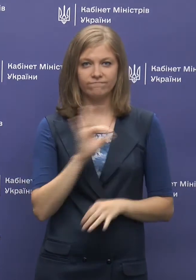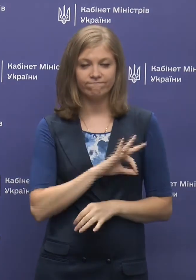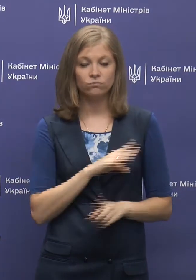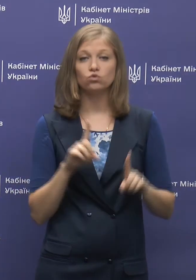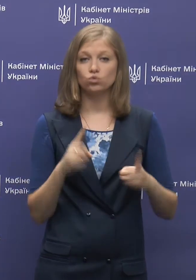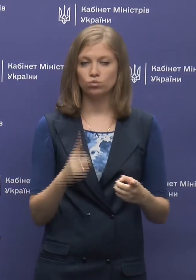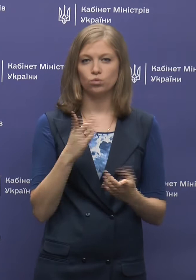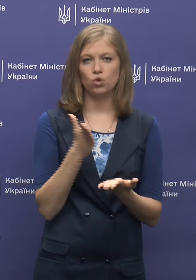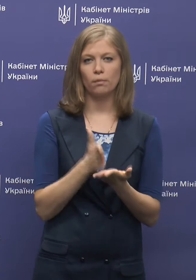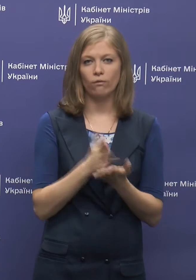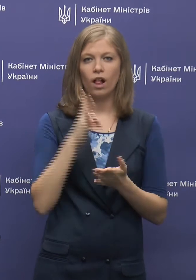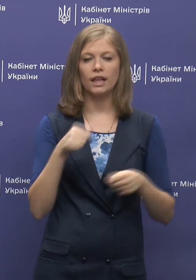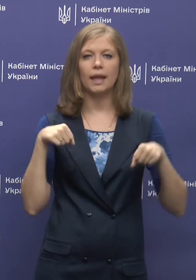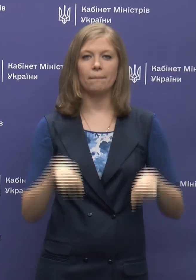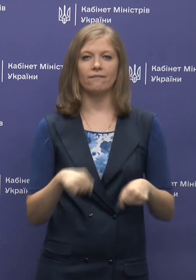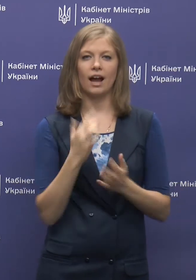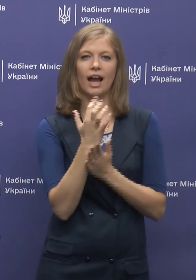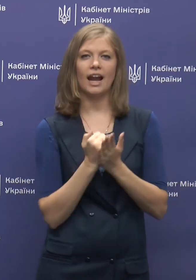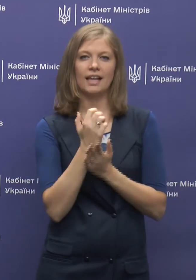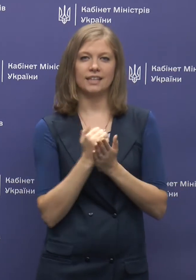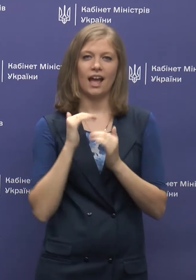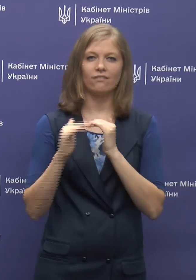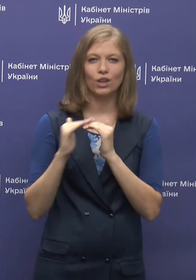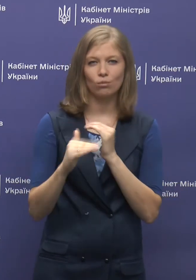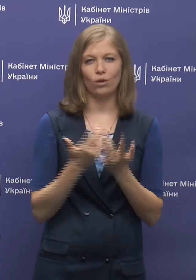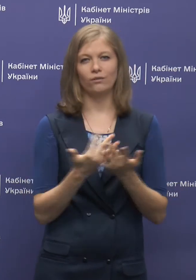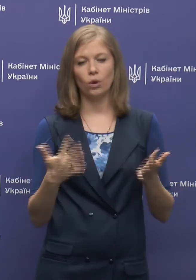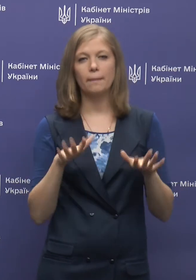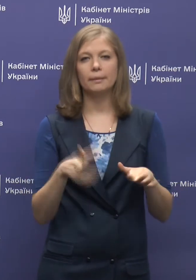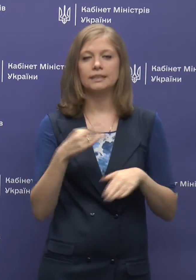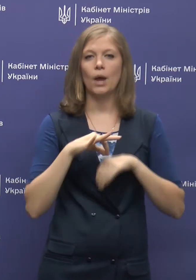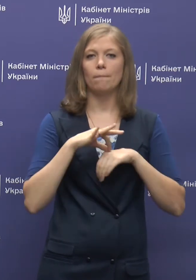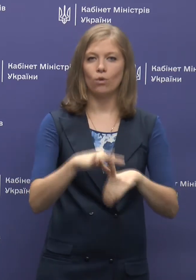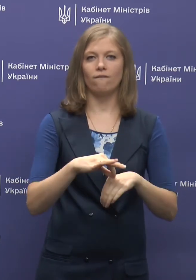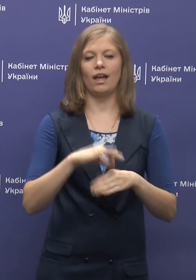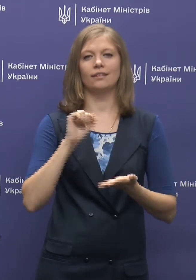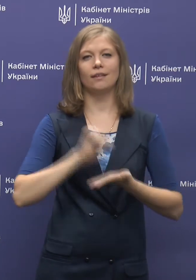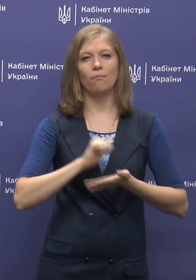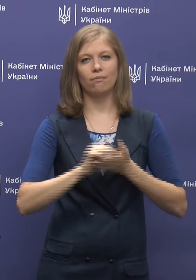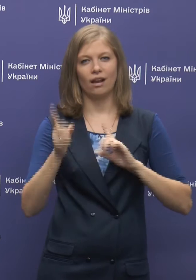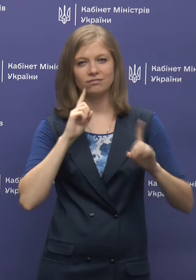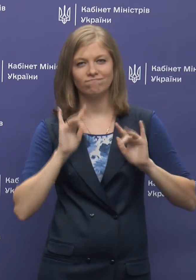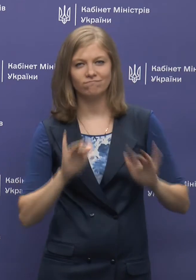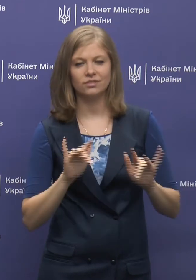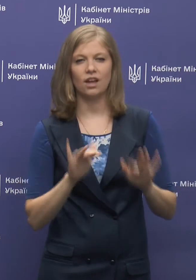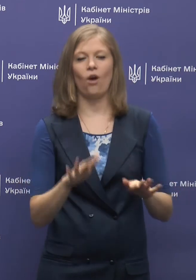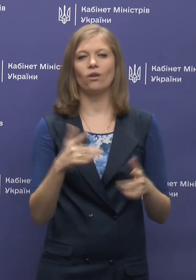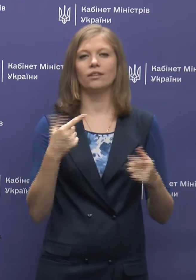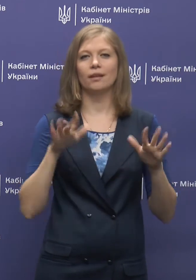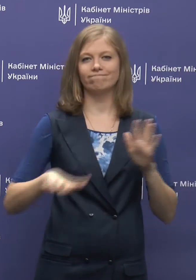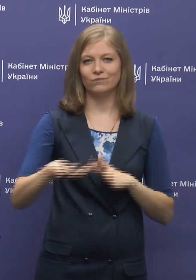оскільки перебували на правах резервних полів, тощо. Місць для проведення прес-заходів, зон